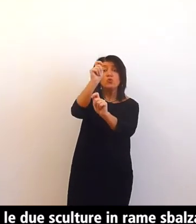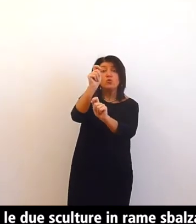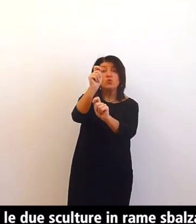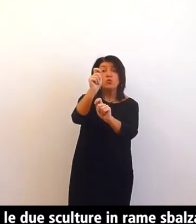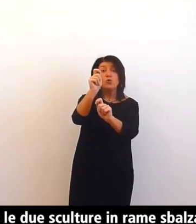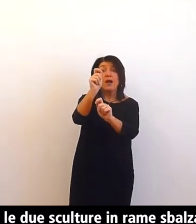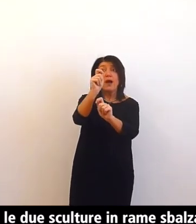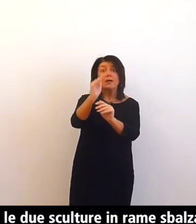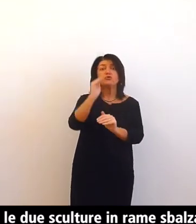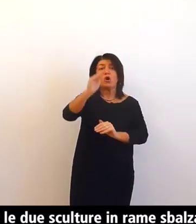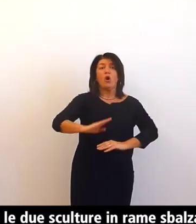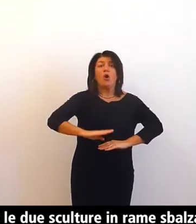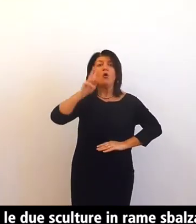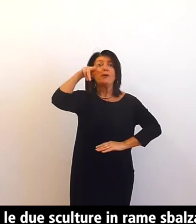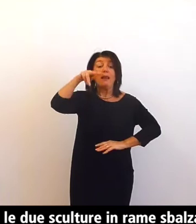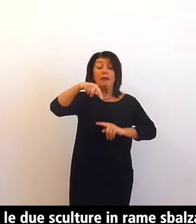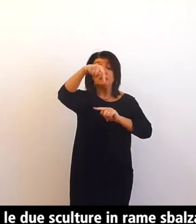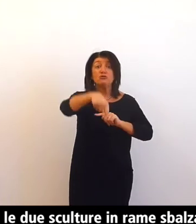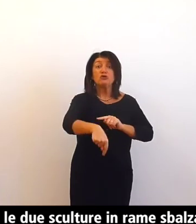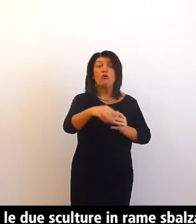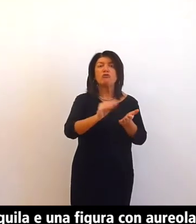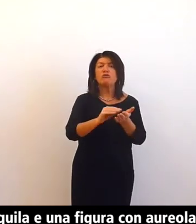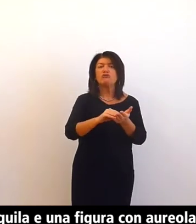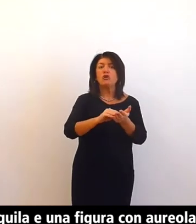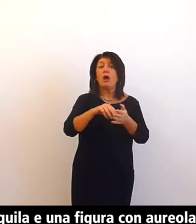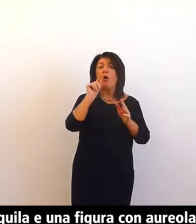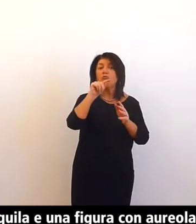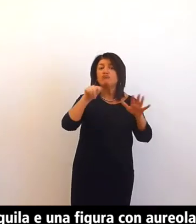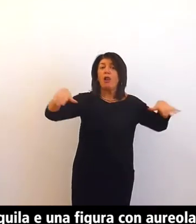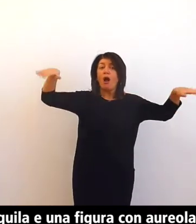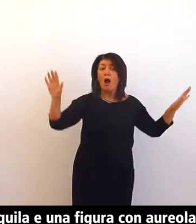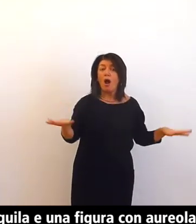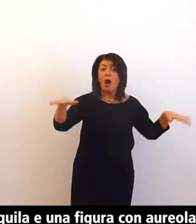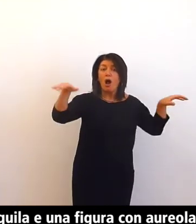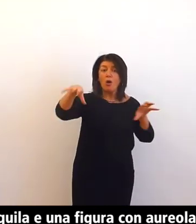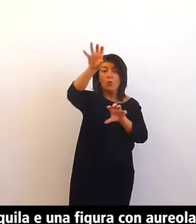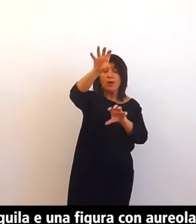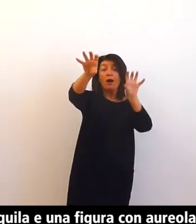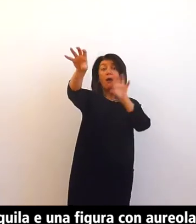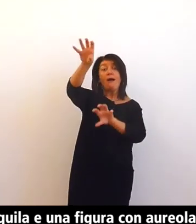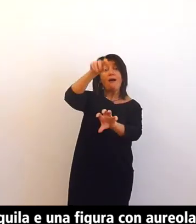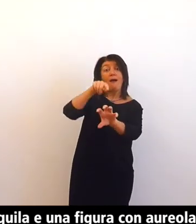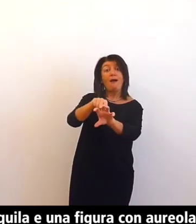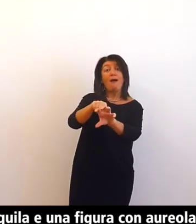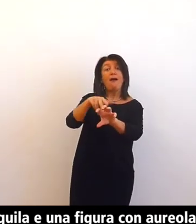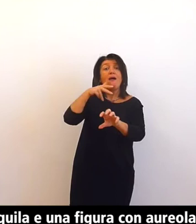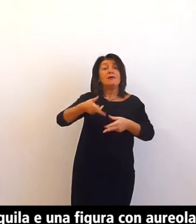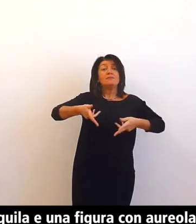raffiguranti un'aquila ed una figura con aureola assisa in trono dell'ottavo nono